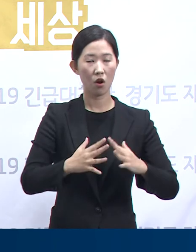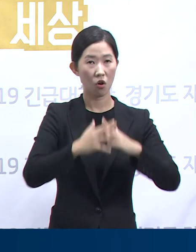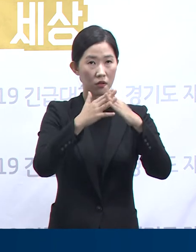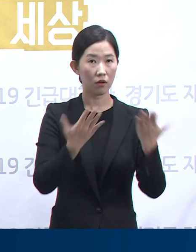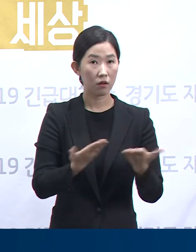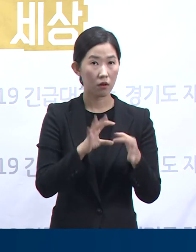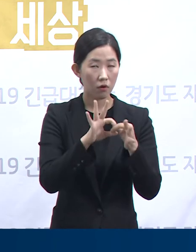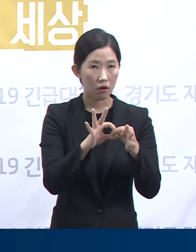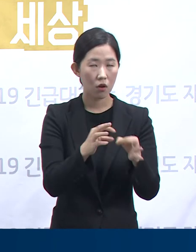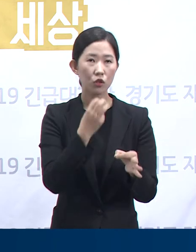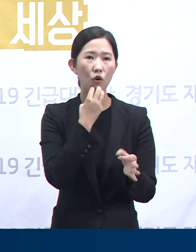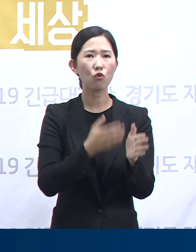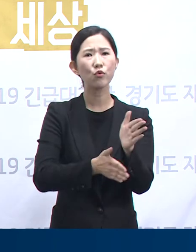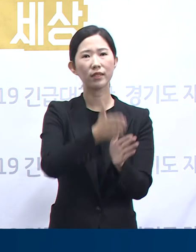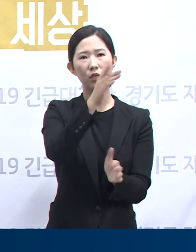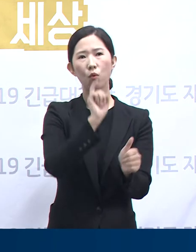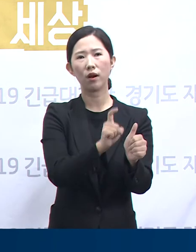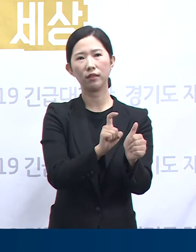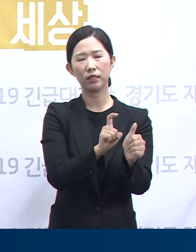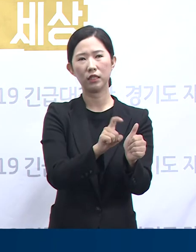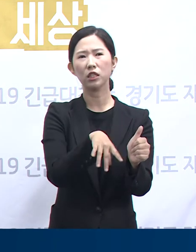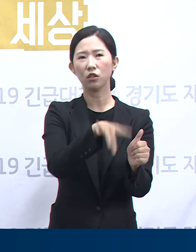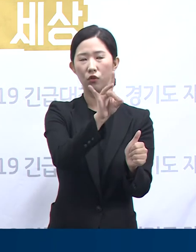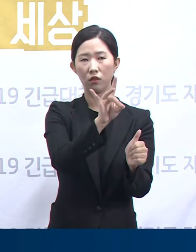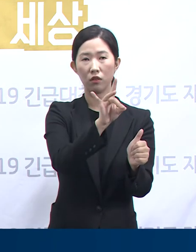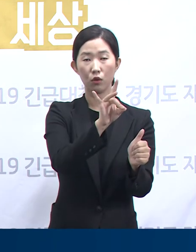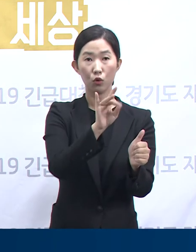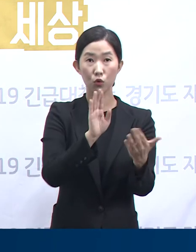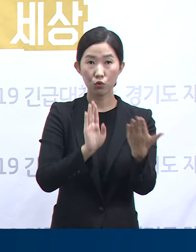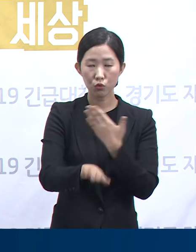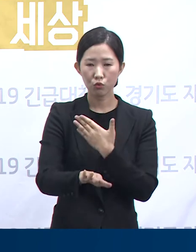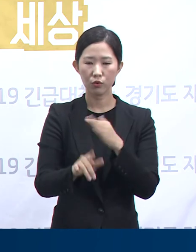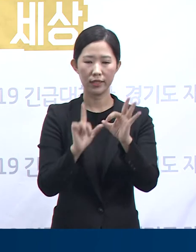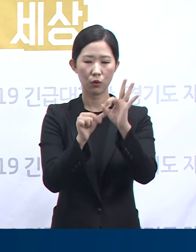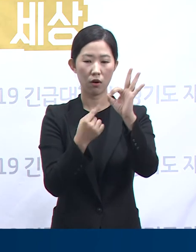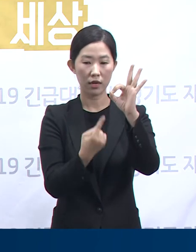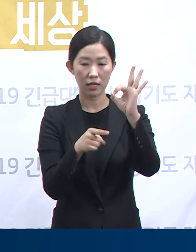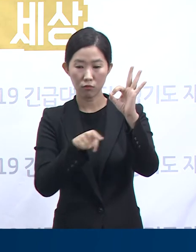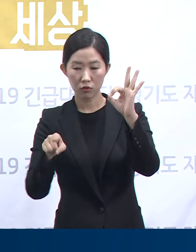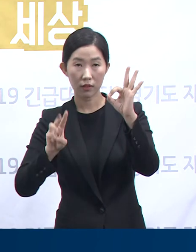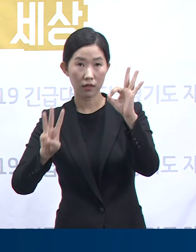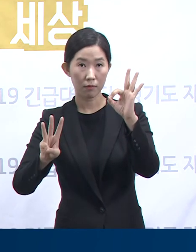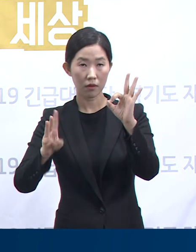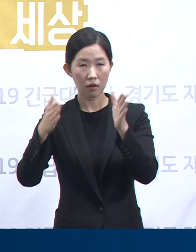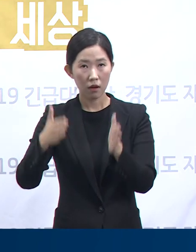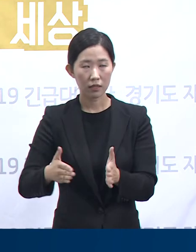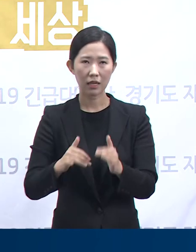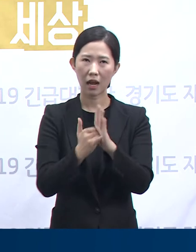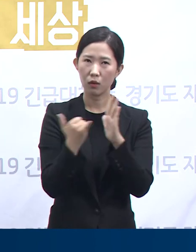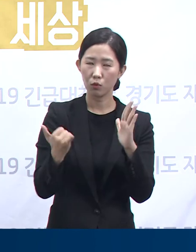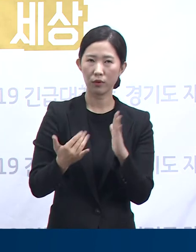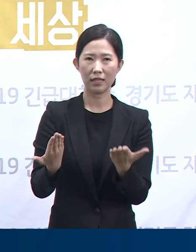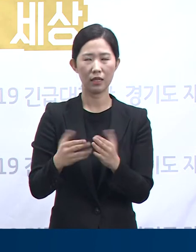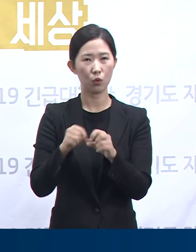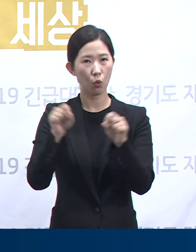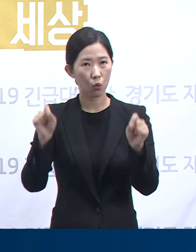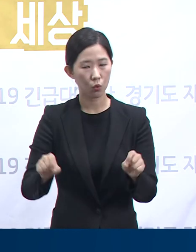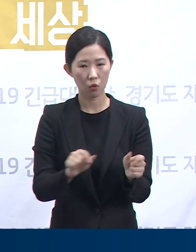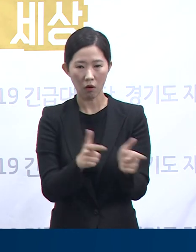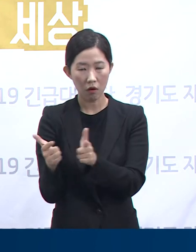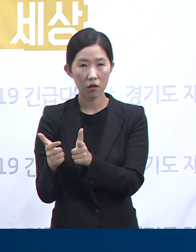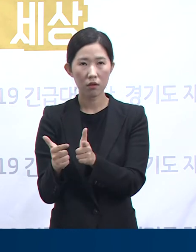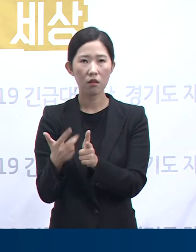서울시 확진자의 첫 발생 이후 지난 1일부터 3일까지 가족과 직장 동료 등 7명이